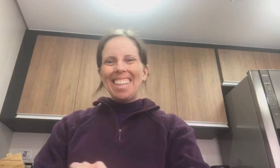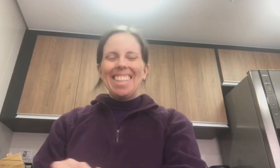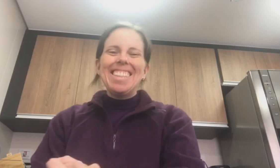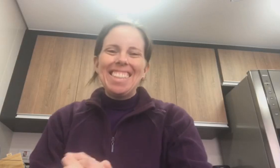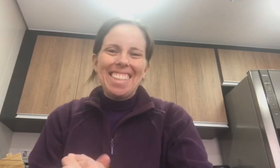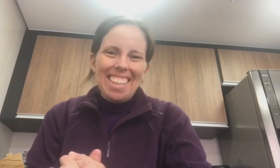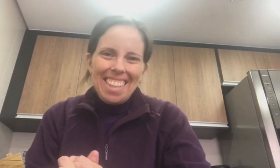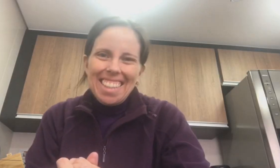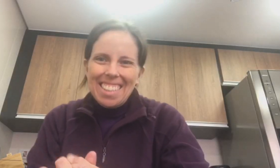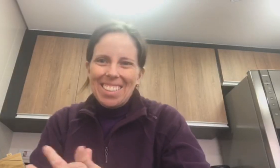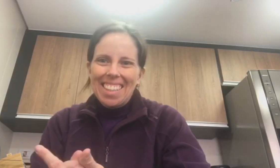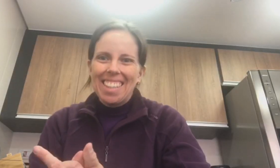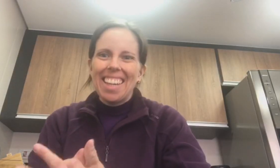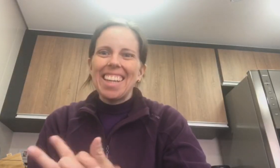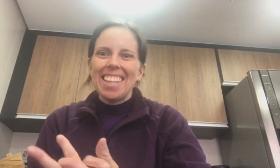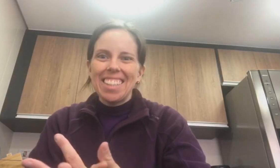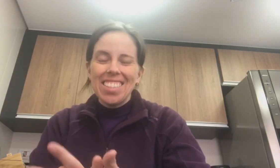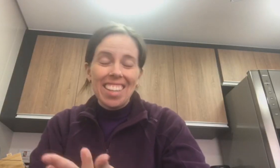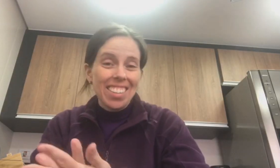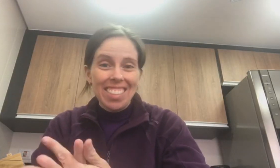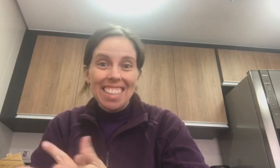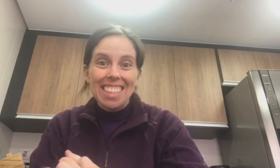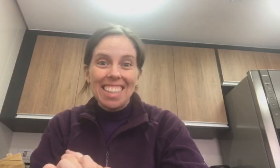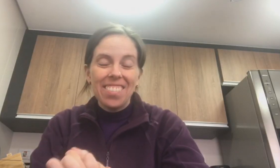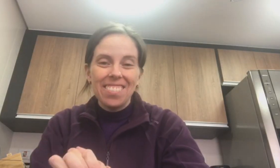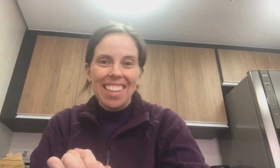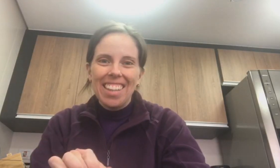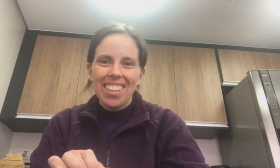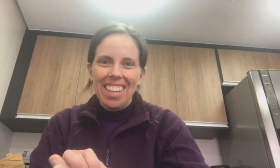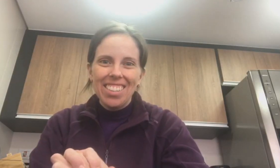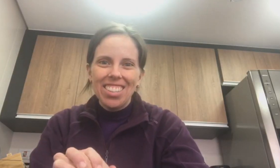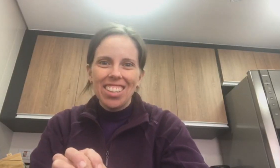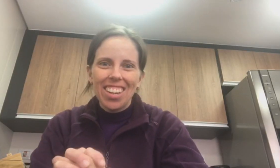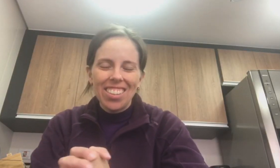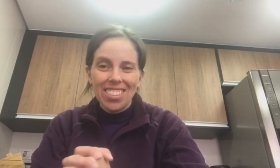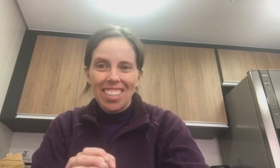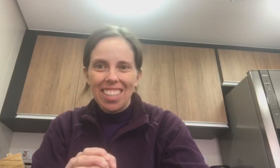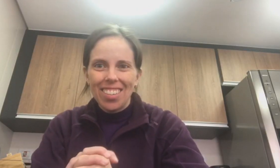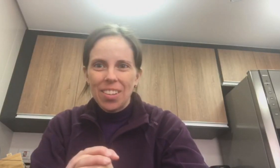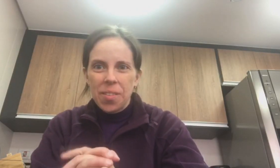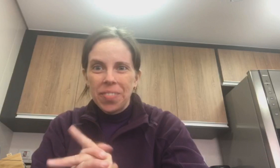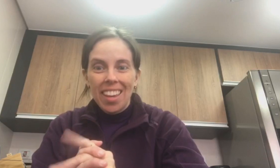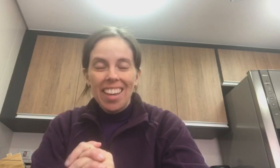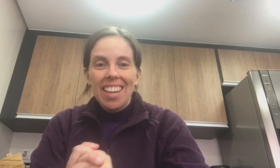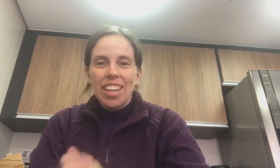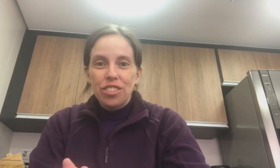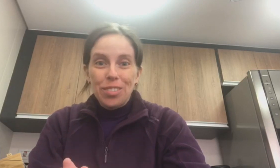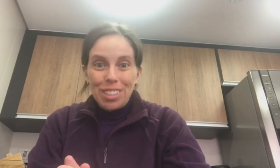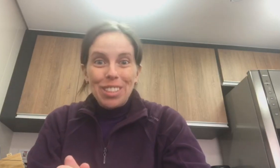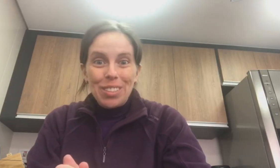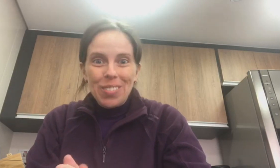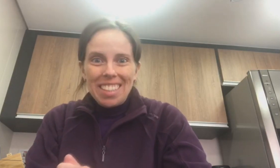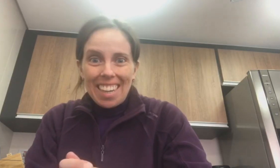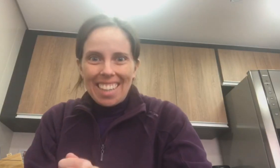Oi, gente! É isso aí que vocês estão vendo aí no título do vídeo. Vamos nos mudar.